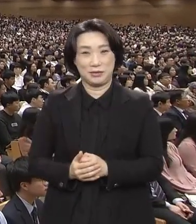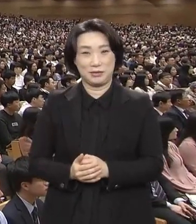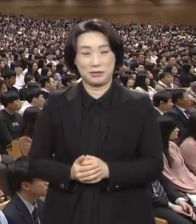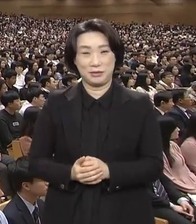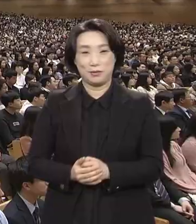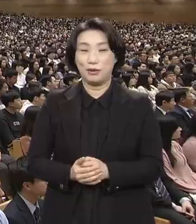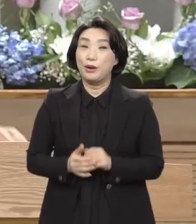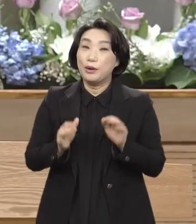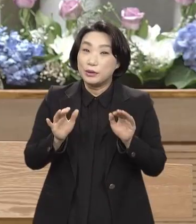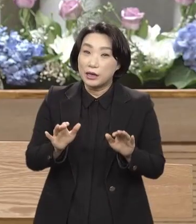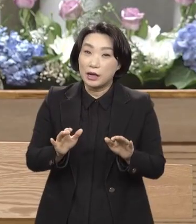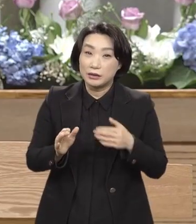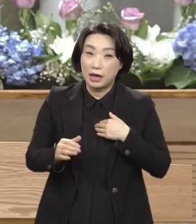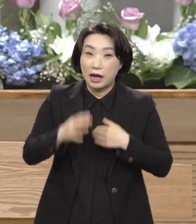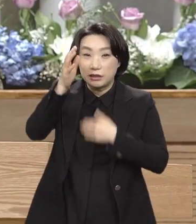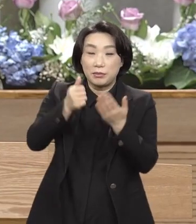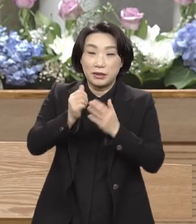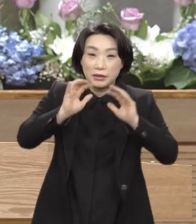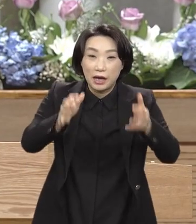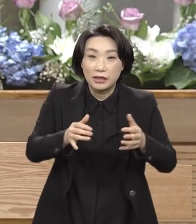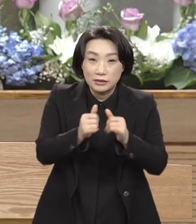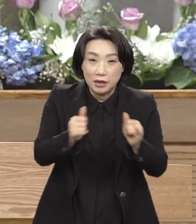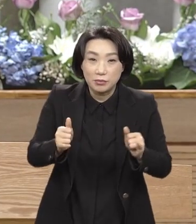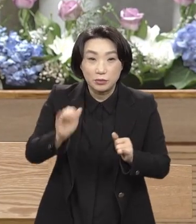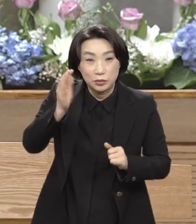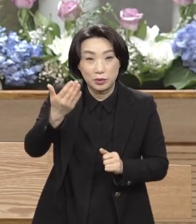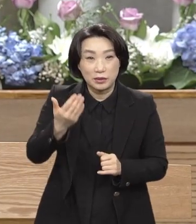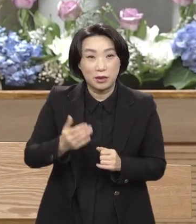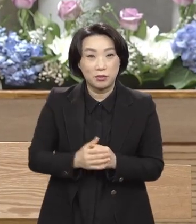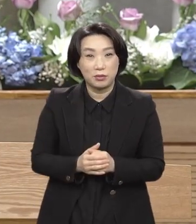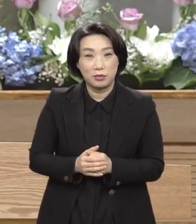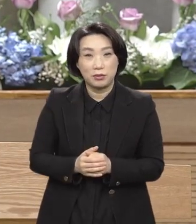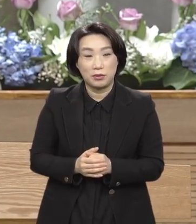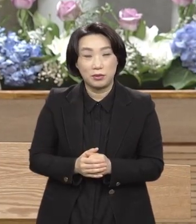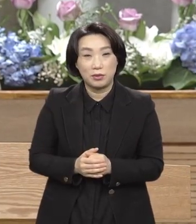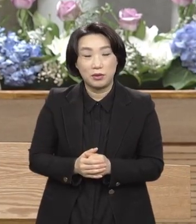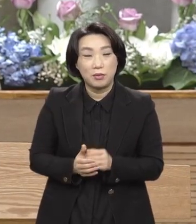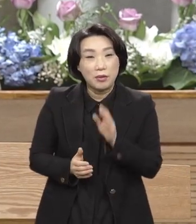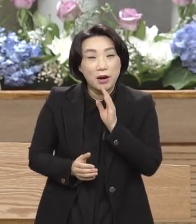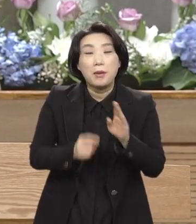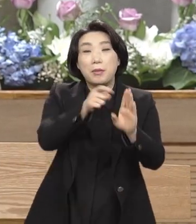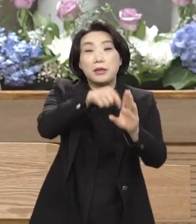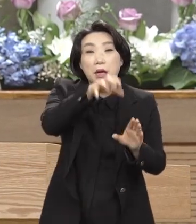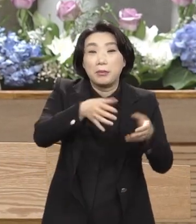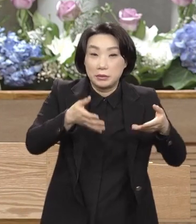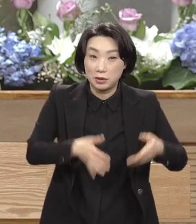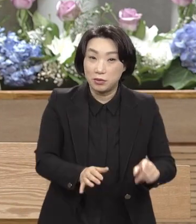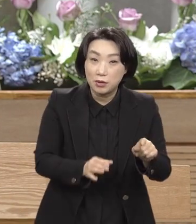내 백성 이스라엘의 목자가 될 것이다. 그래도 베들레엠에서 태어난 것을 몰라.